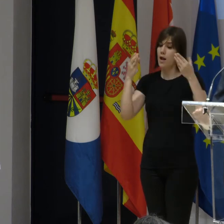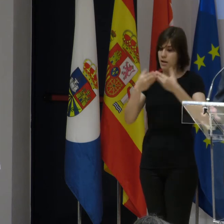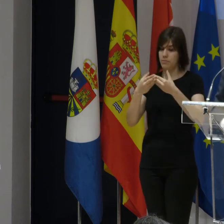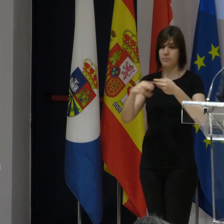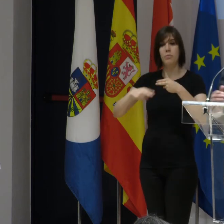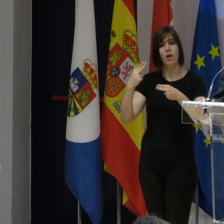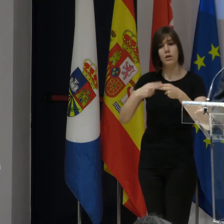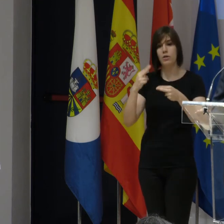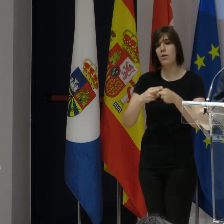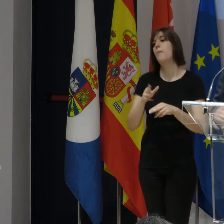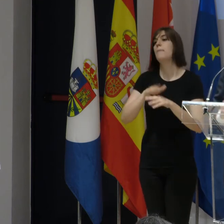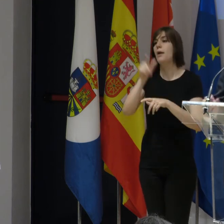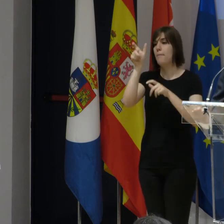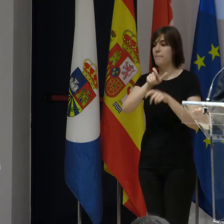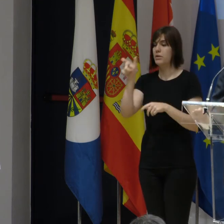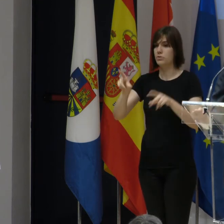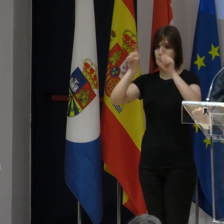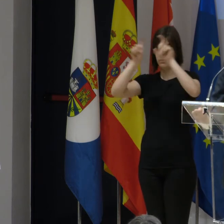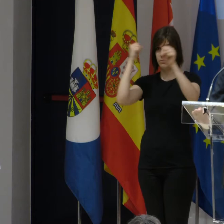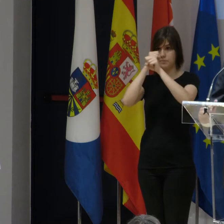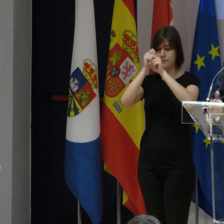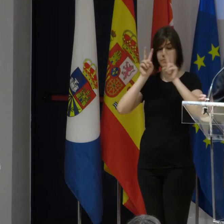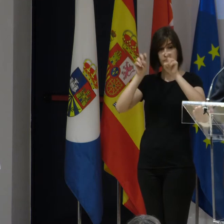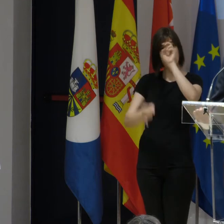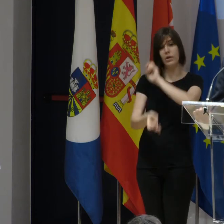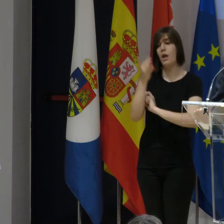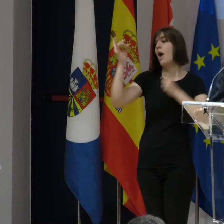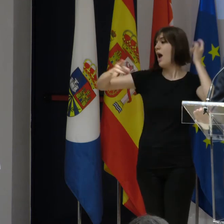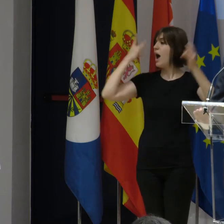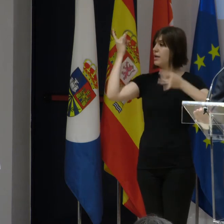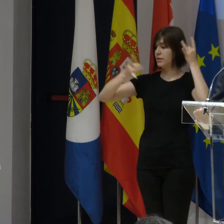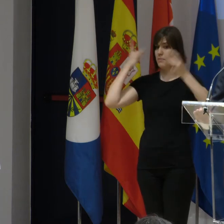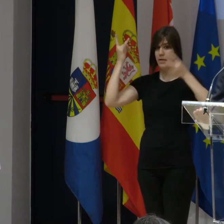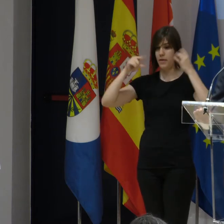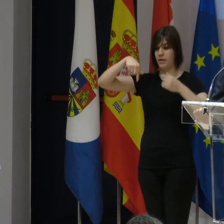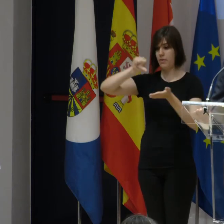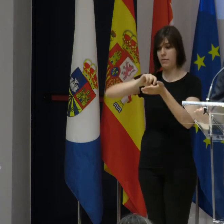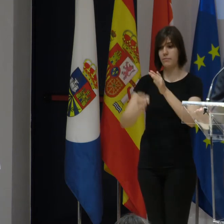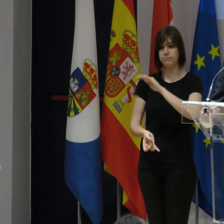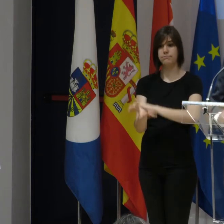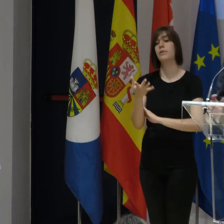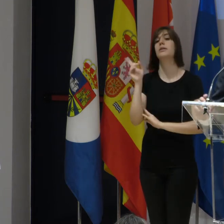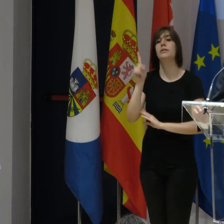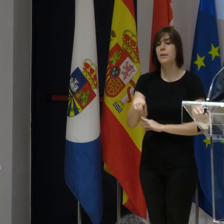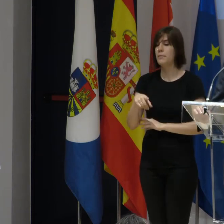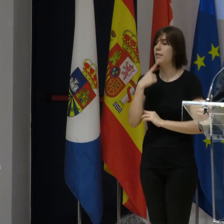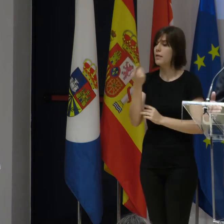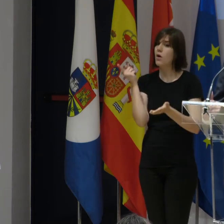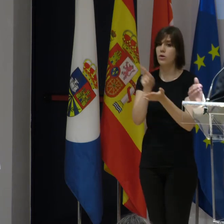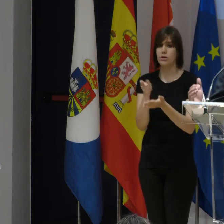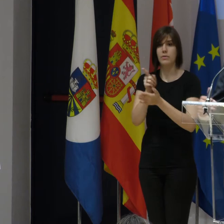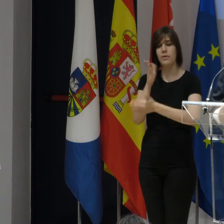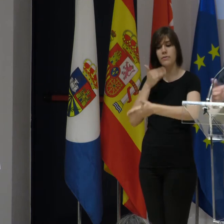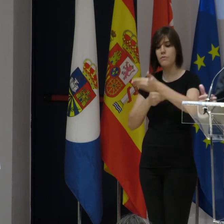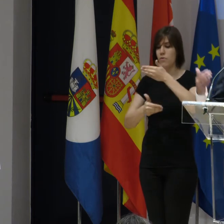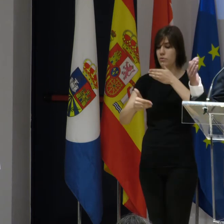con los nuevos emprendedores, con las nuevas actividades que se van a generar en la ciudad y deciros y remarcar también que el futuro